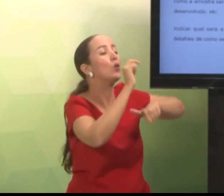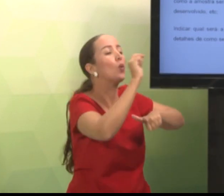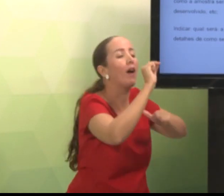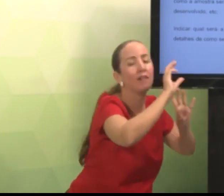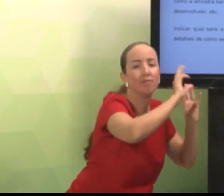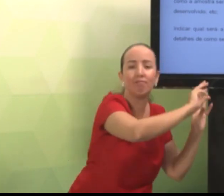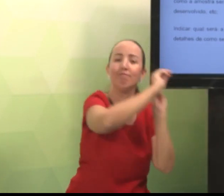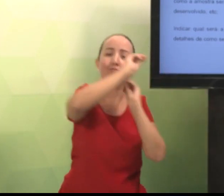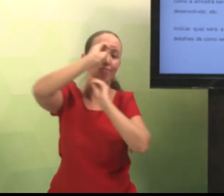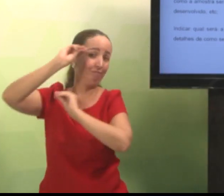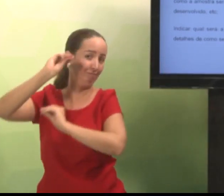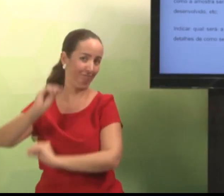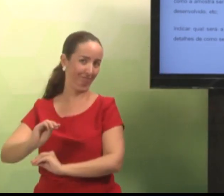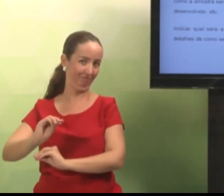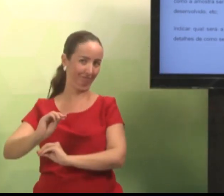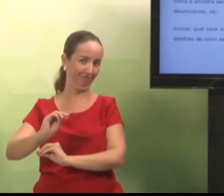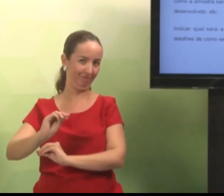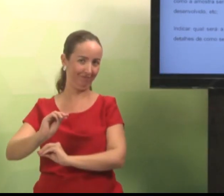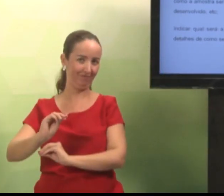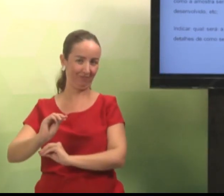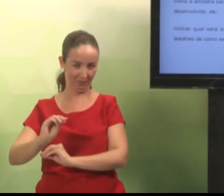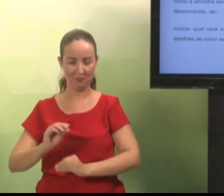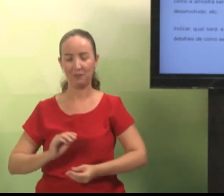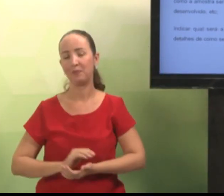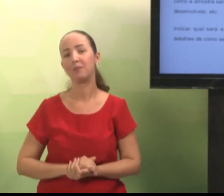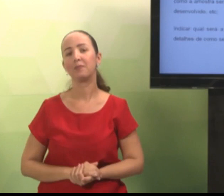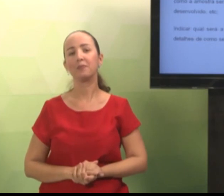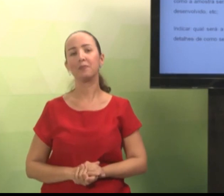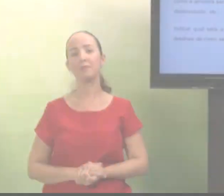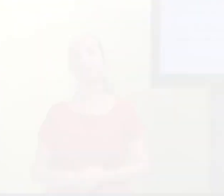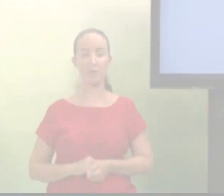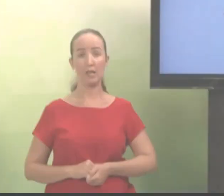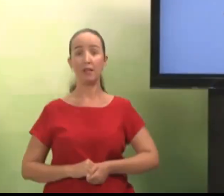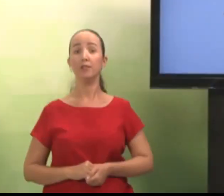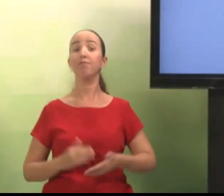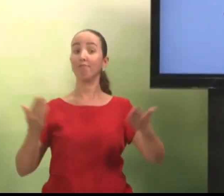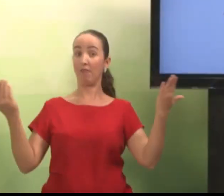Então, lá você vai explicar essa metodologia. Então, utilize aqui também.